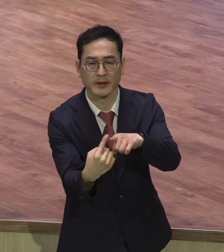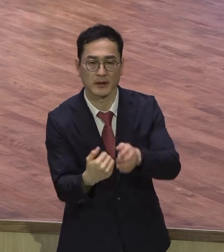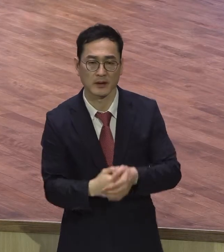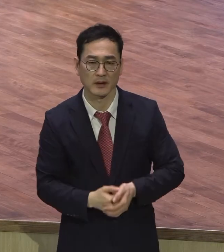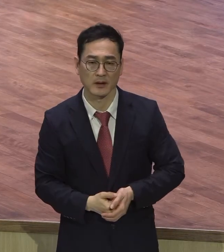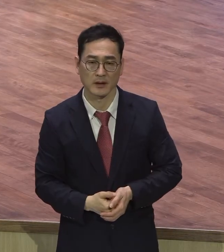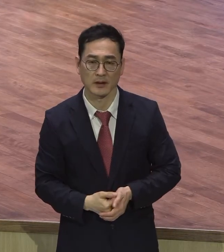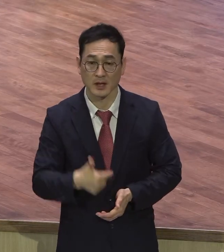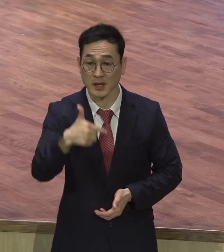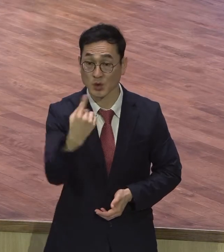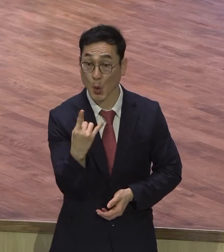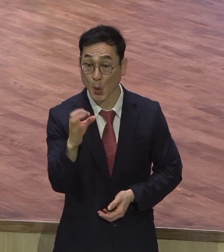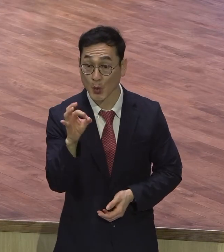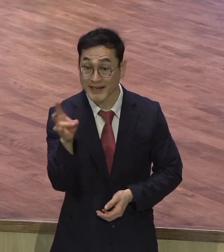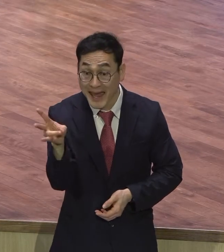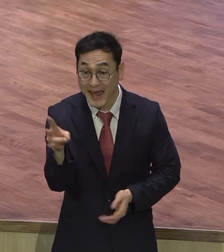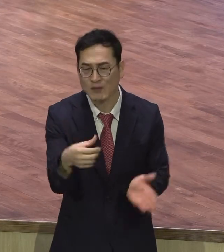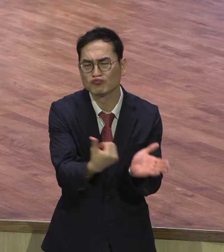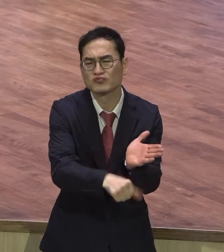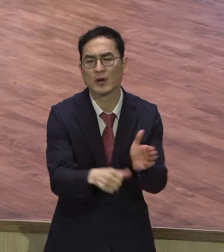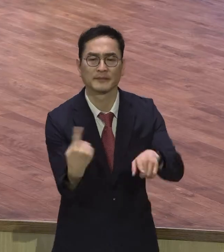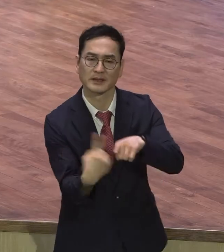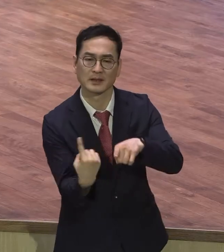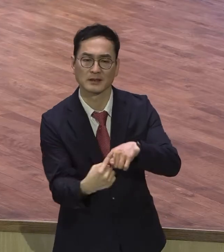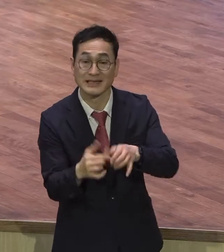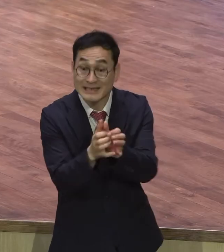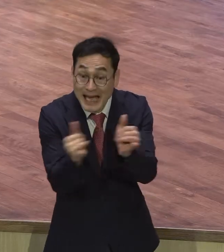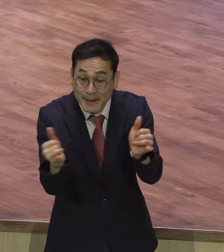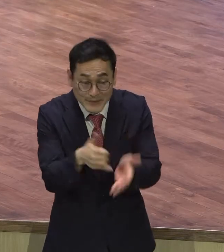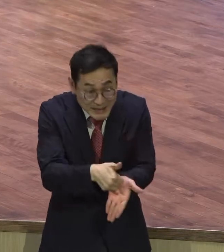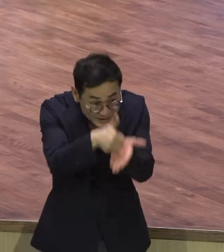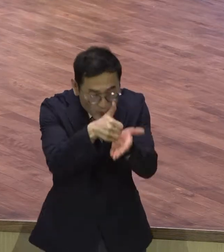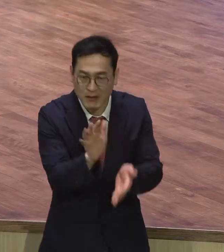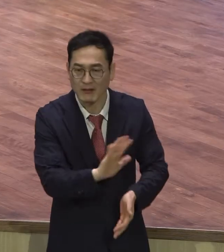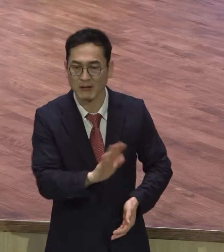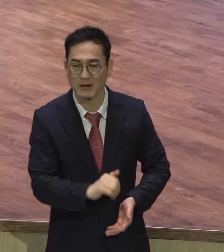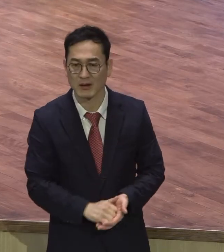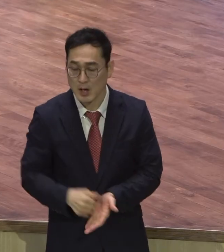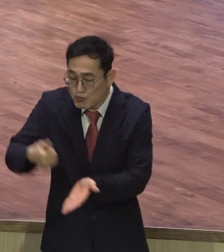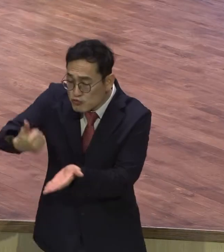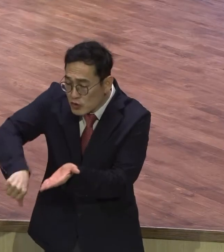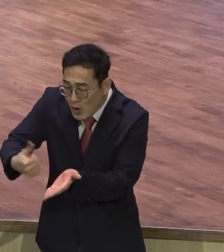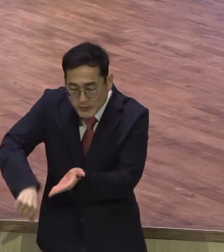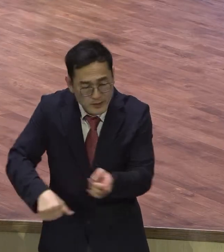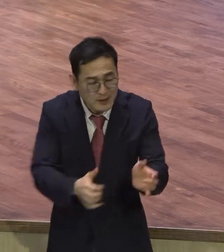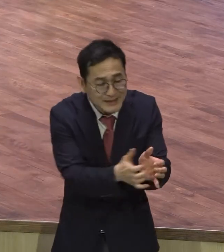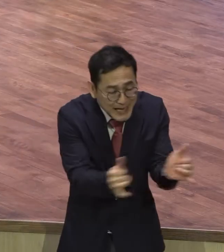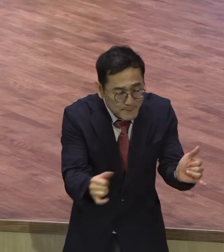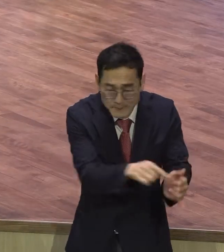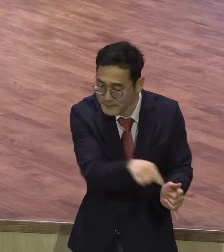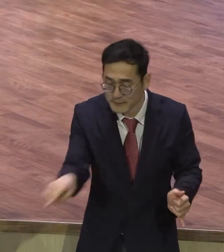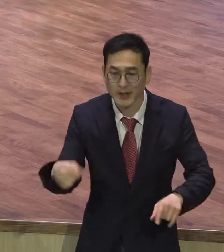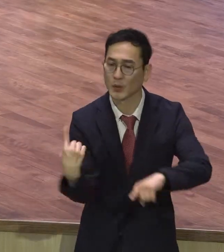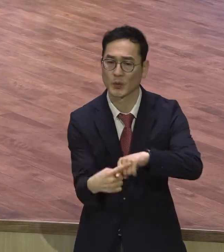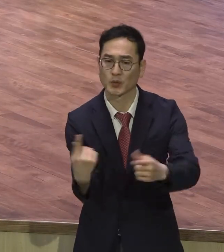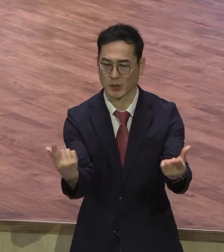노예는 사람 취급 못 받았어요. 노예는 물건과 짐승과 다를 바 없었어요. 짐승과